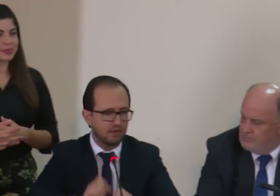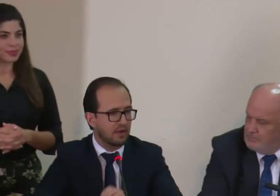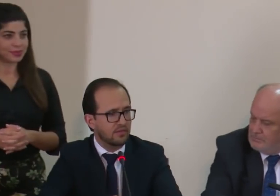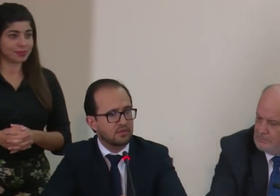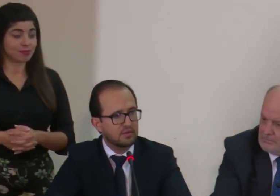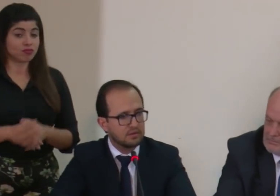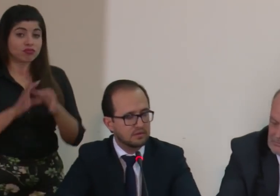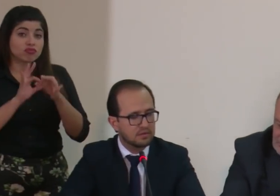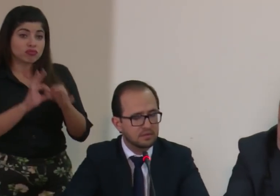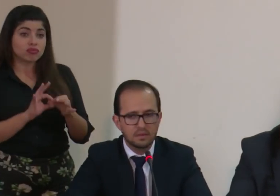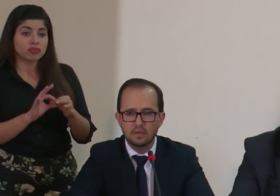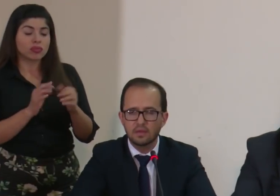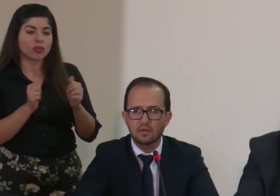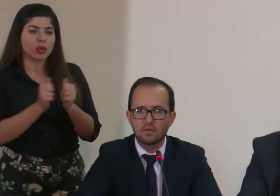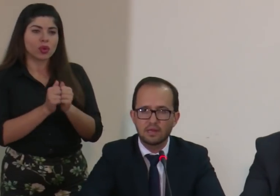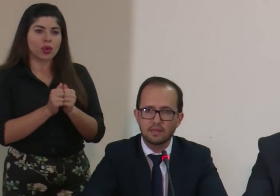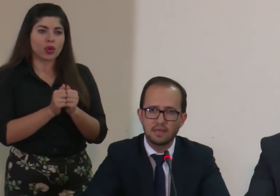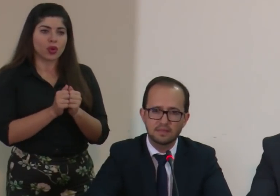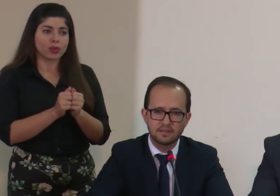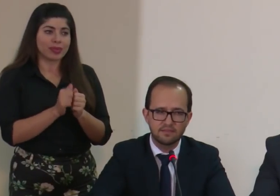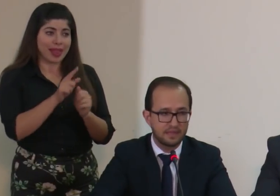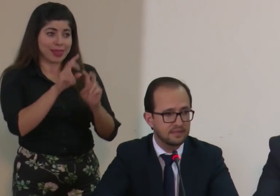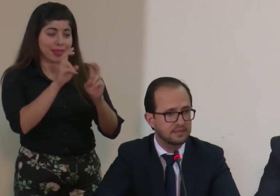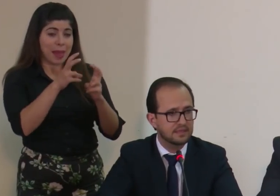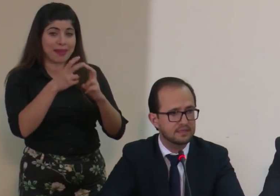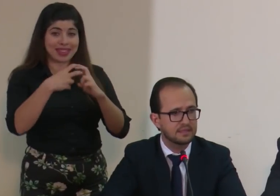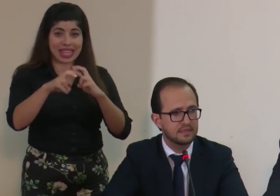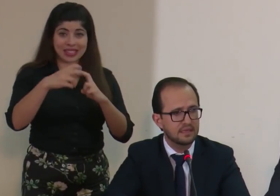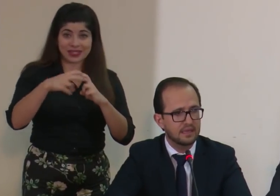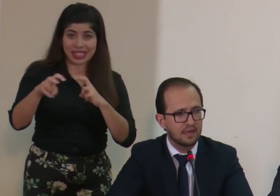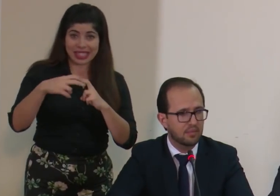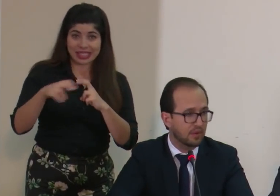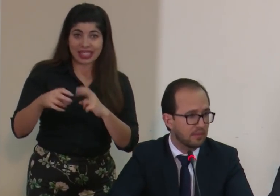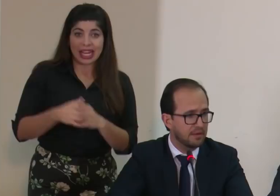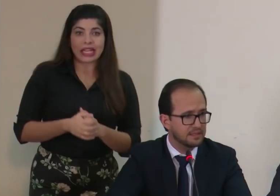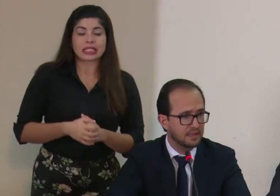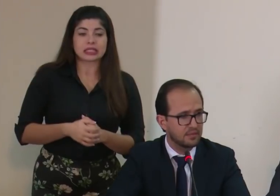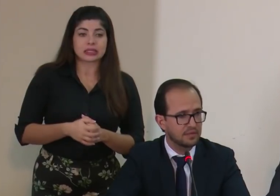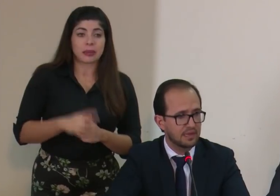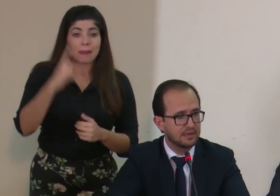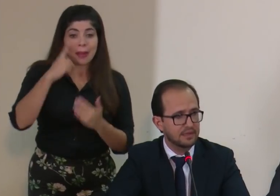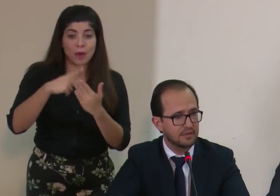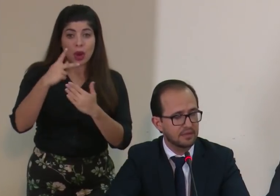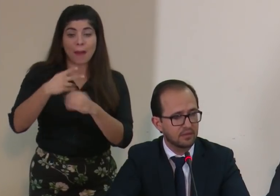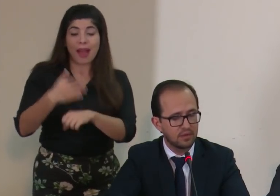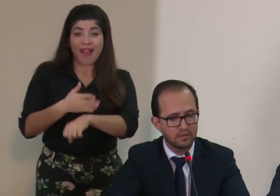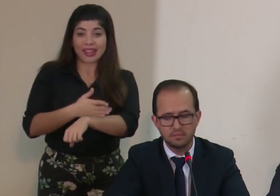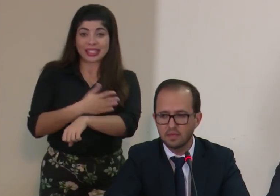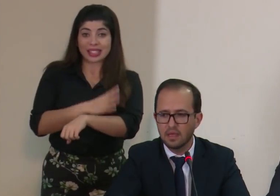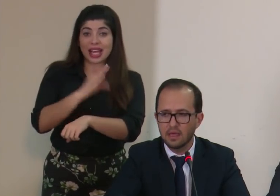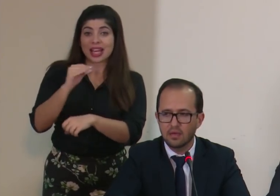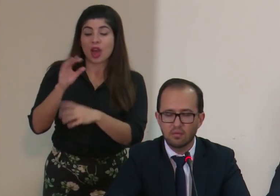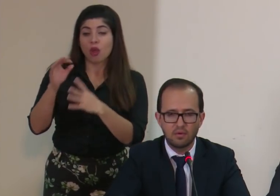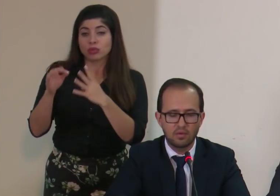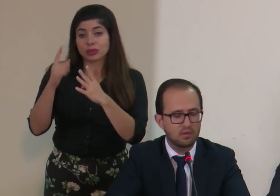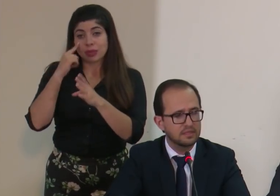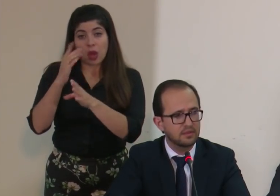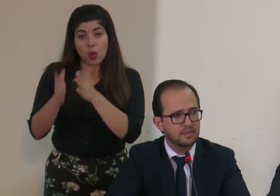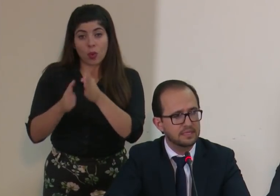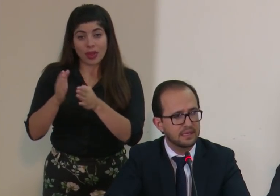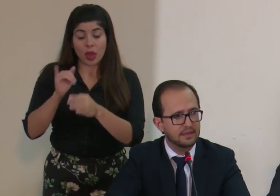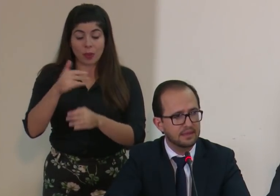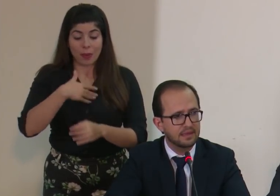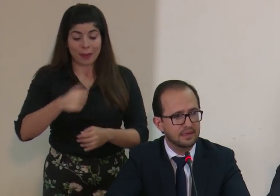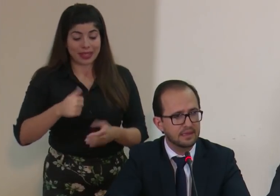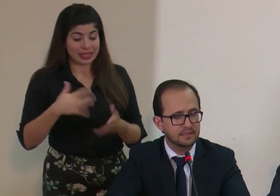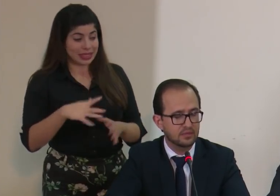en relación con con el tema de las transferencias al programa avancemos y alternativas de cuido como lo dijo el